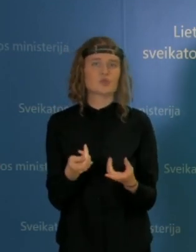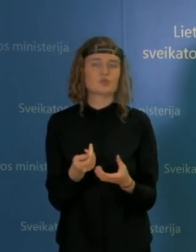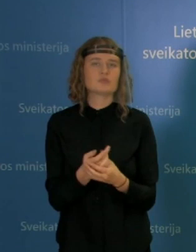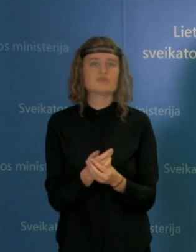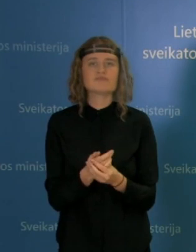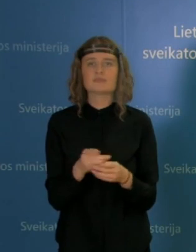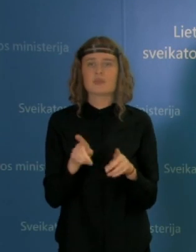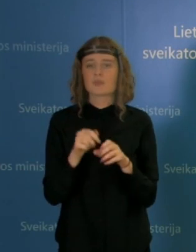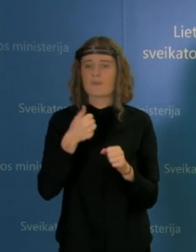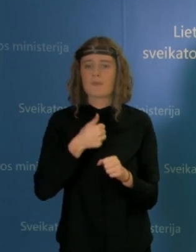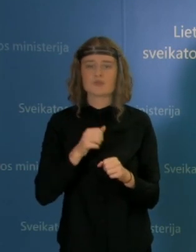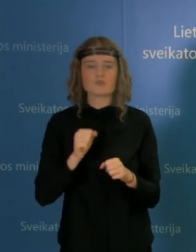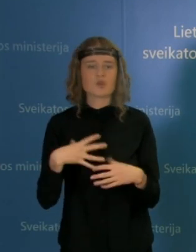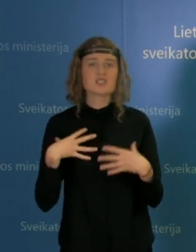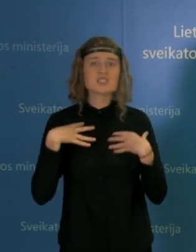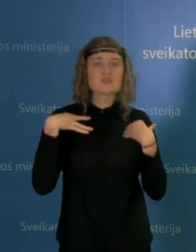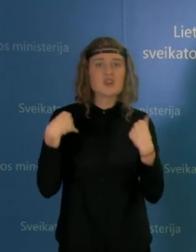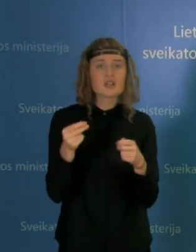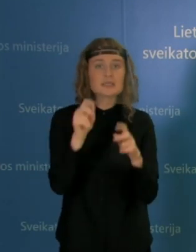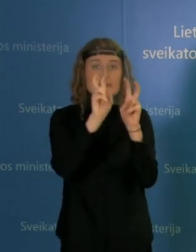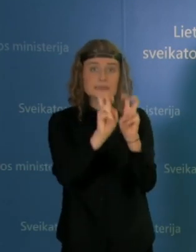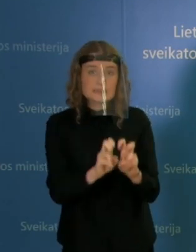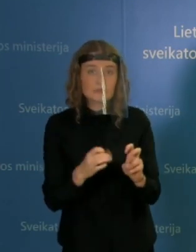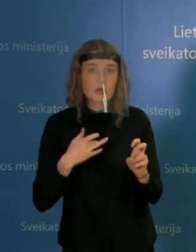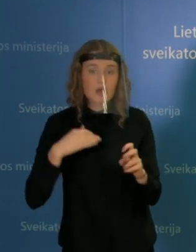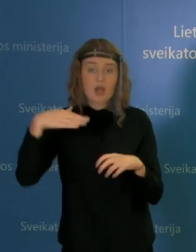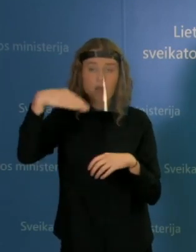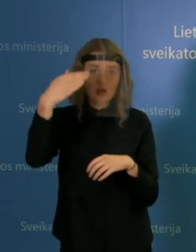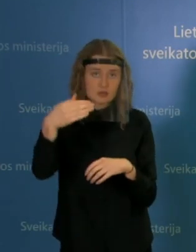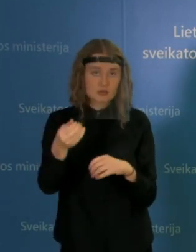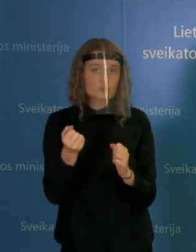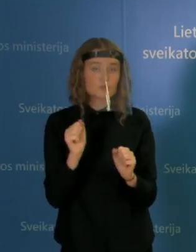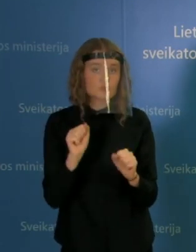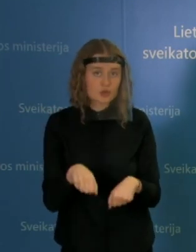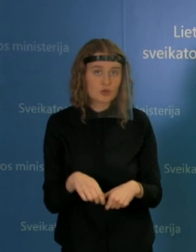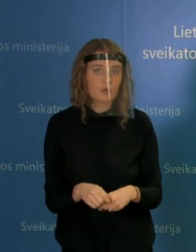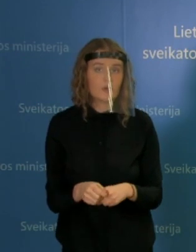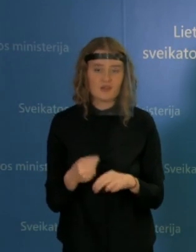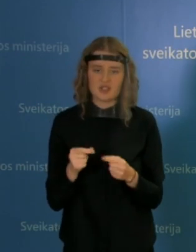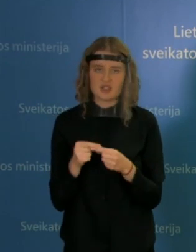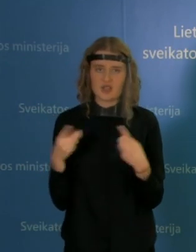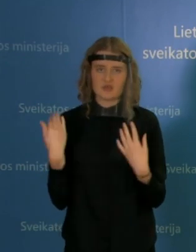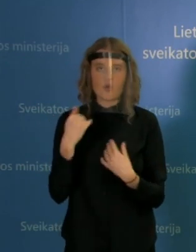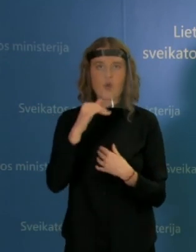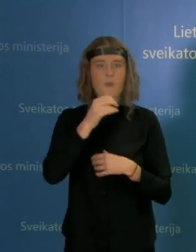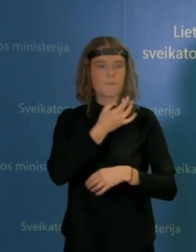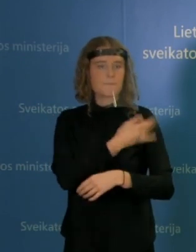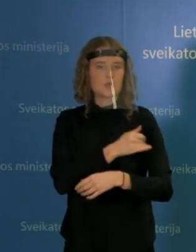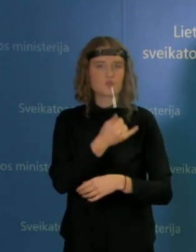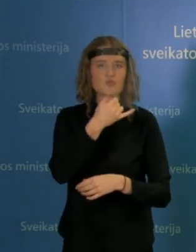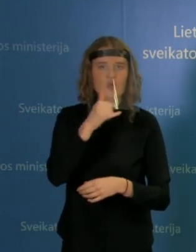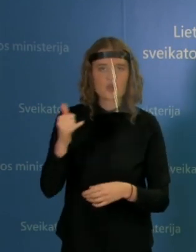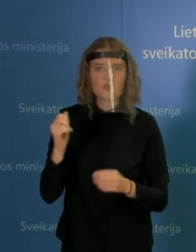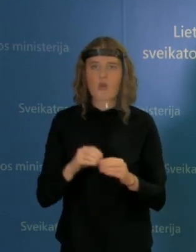kažkokius galbūt ir saikatos tyrimus. Ir tikrai nesutinkam, kad paslaugų kokybė ir priežiūra